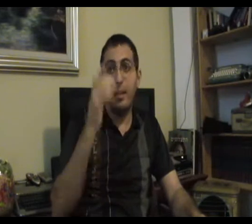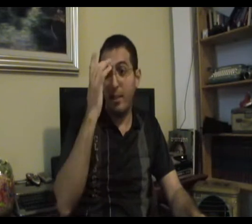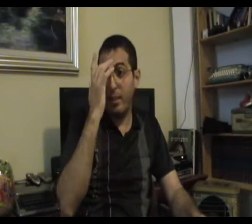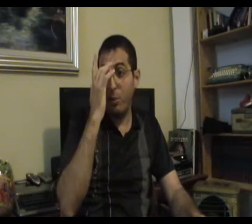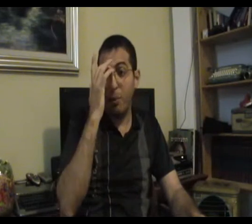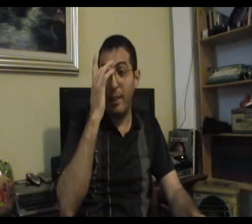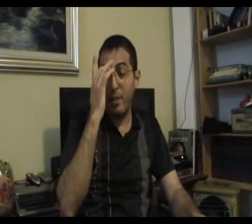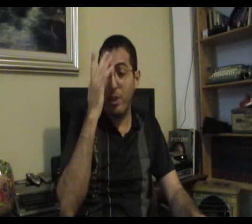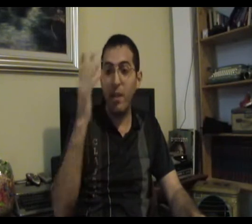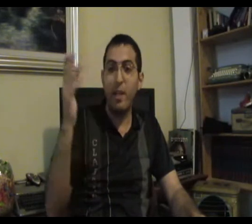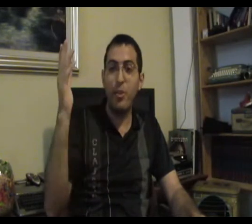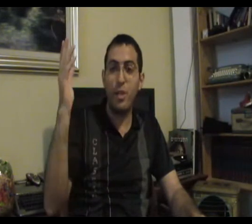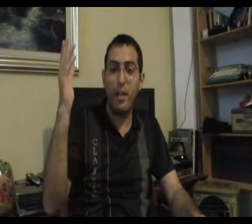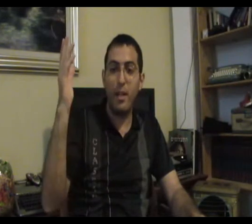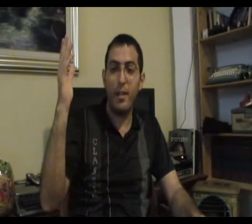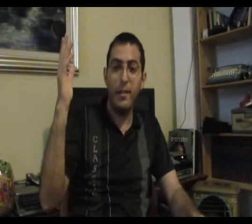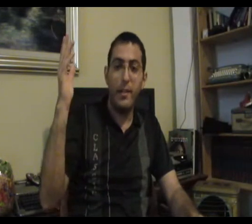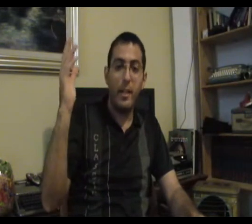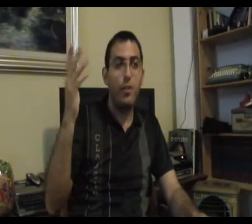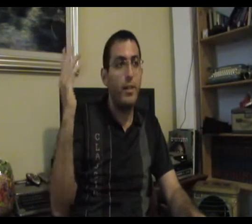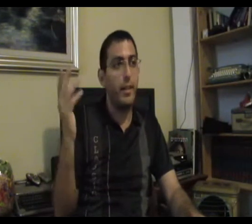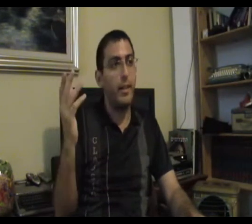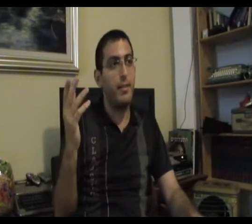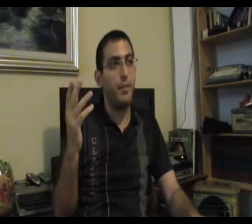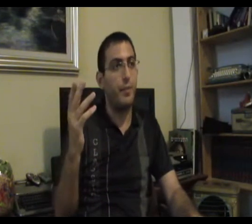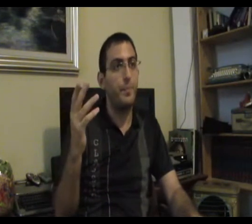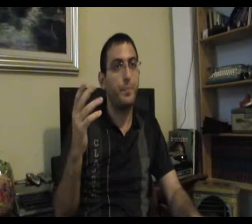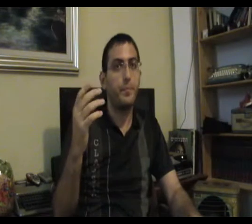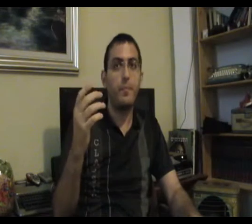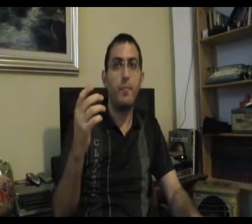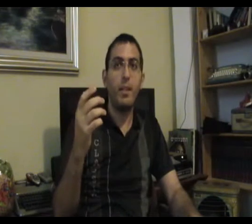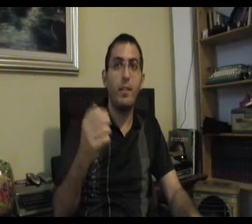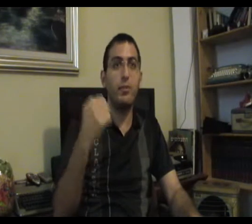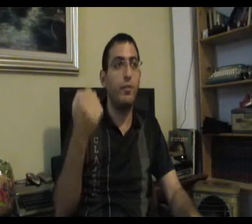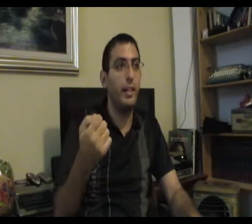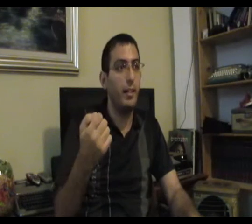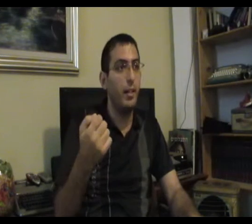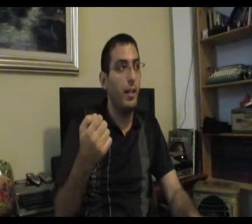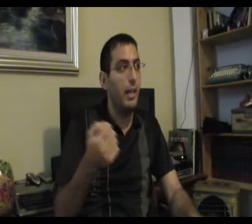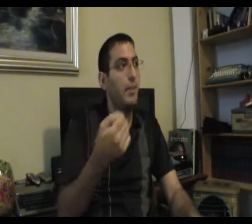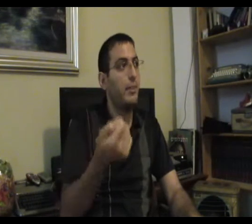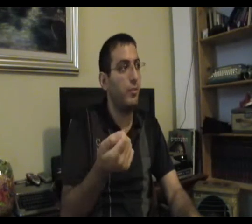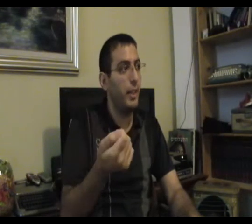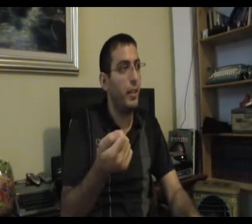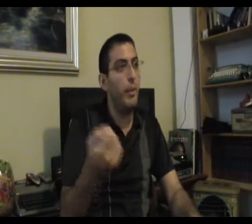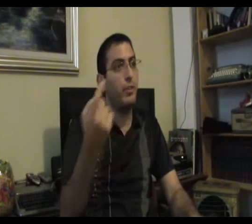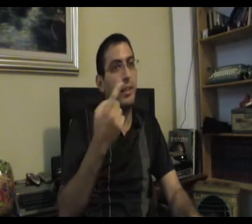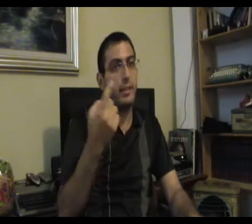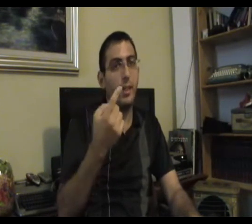דוגמה, נגיד שעכשיו יש נגיד שחסר לך כסף אתה סובל למה אתה סובל? לא בגלל שחסר לך